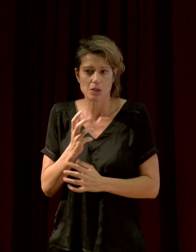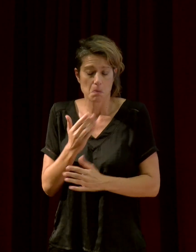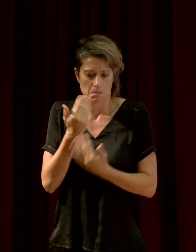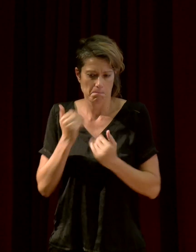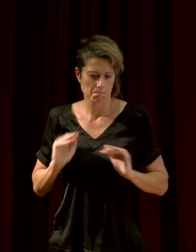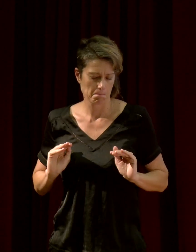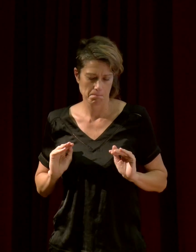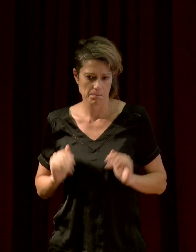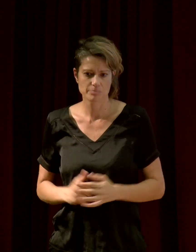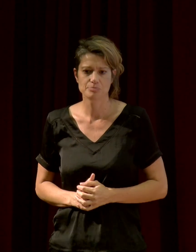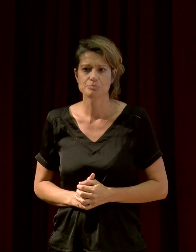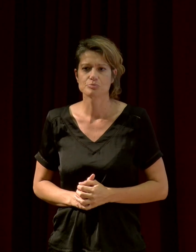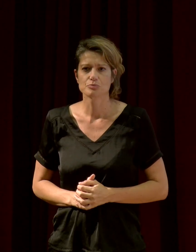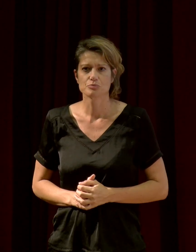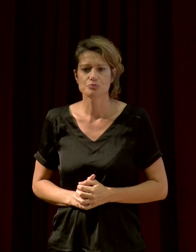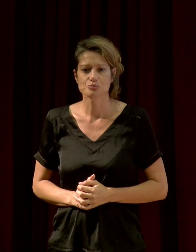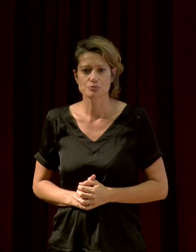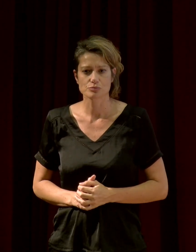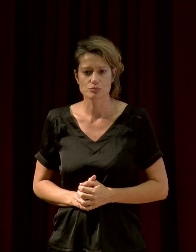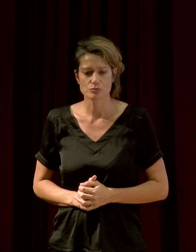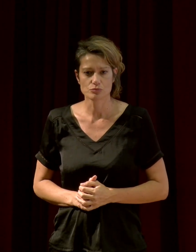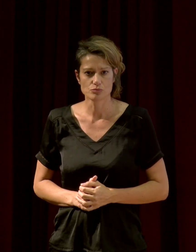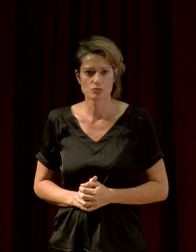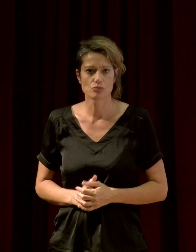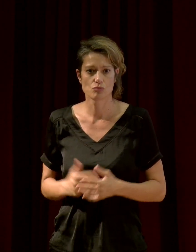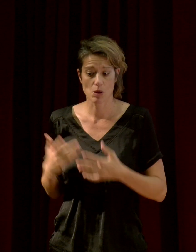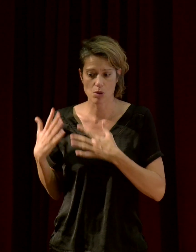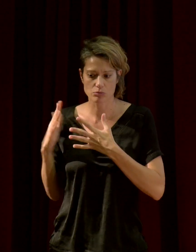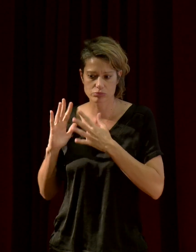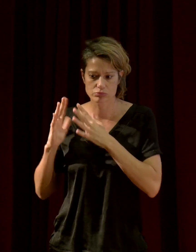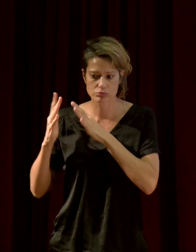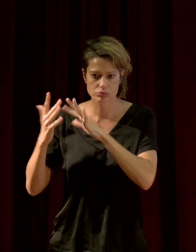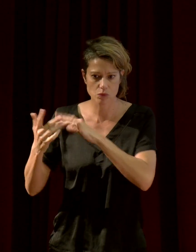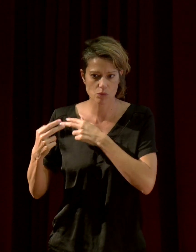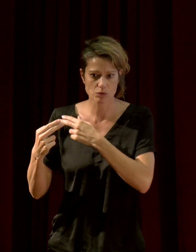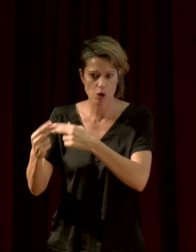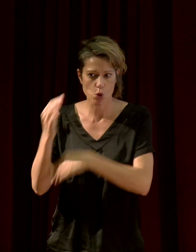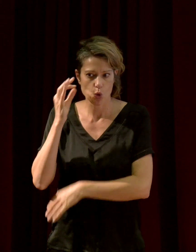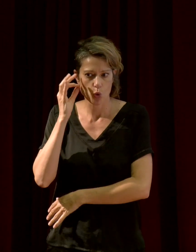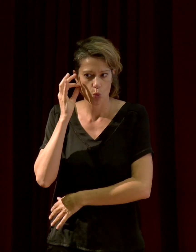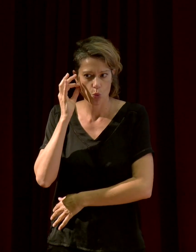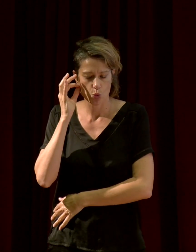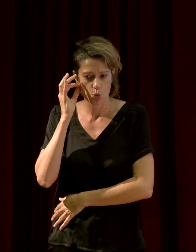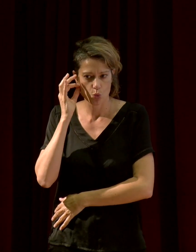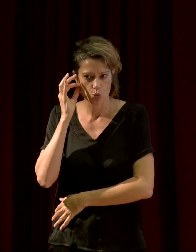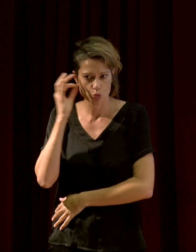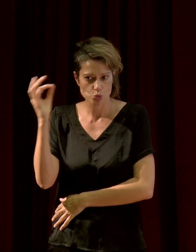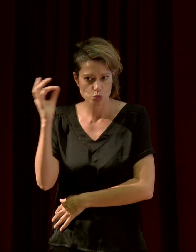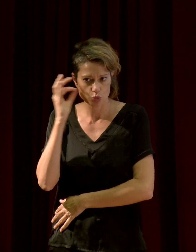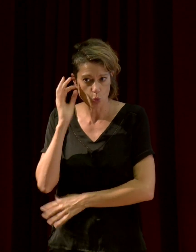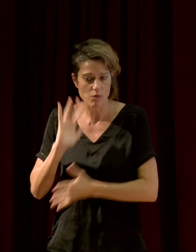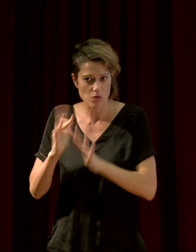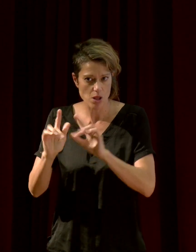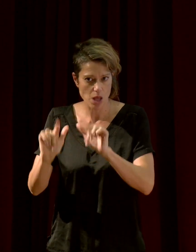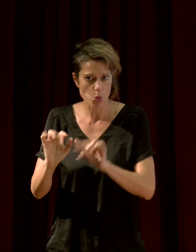ont évolué selon les différentes étapes de l'évolution. Mais on pense notamment que c'est l'audition qui est apparue en premier, avant